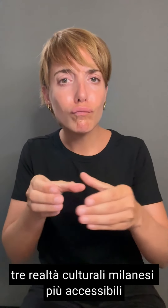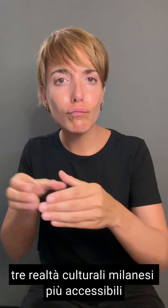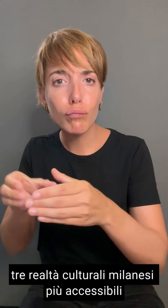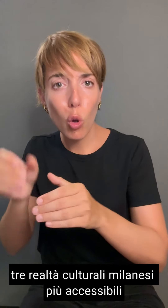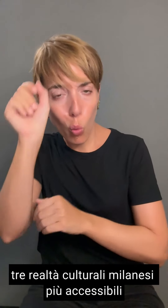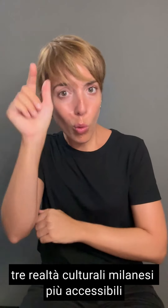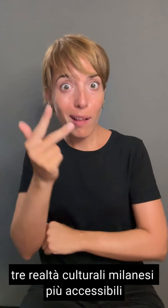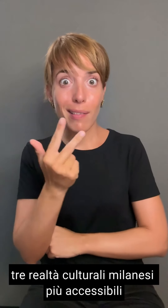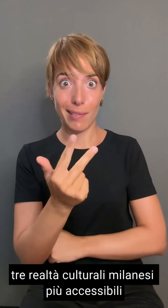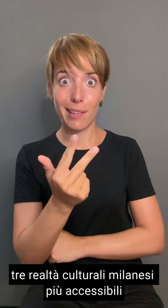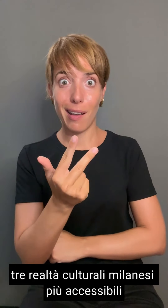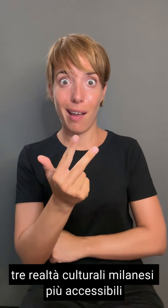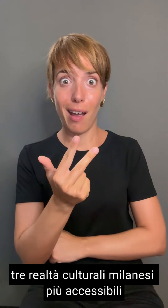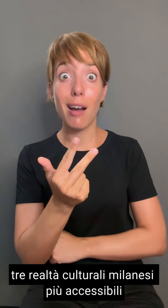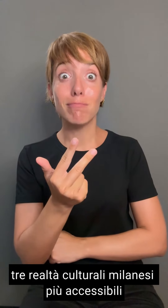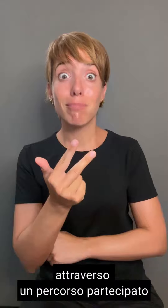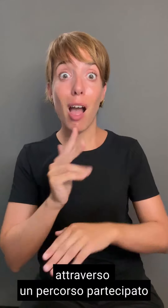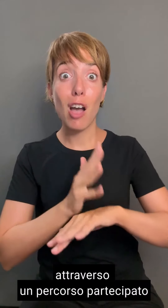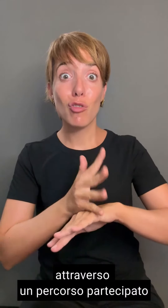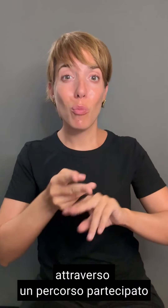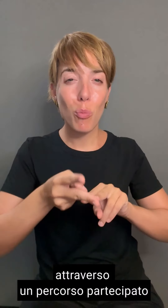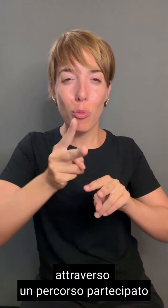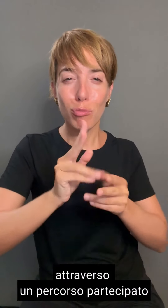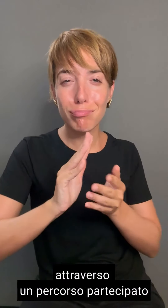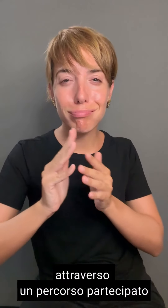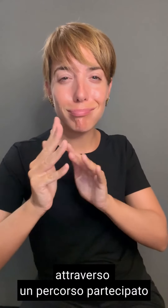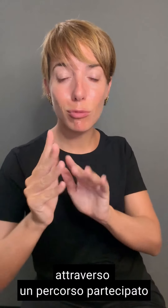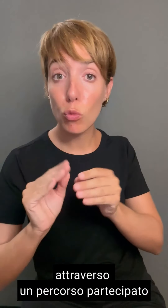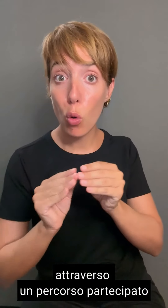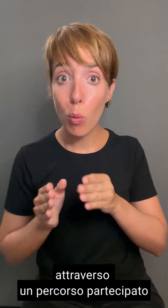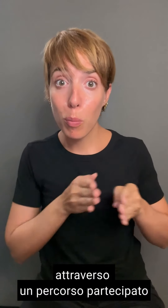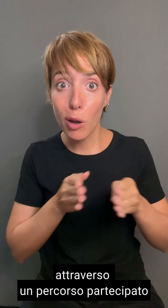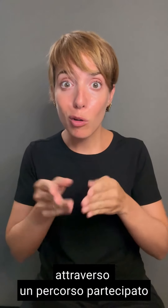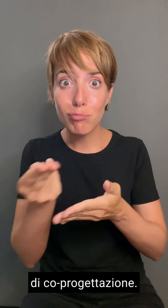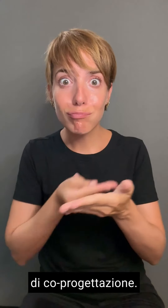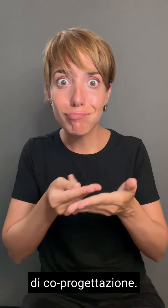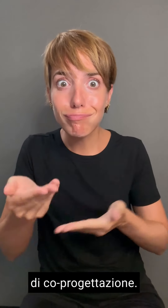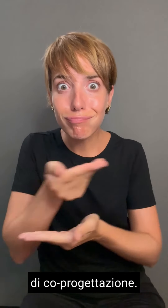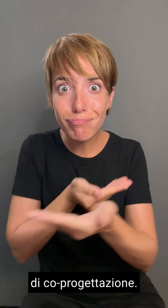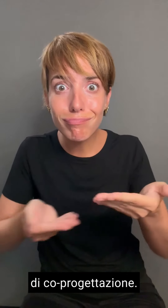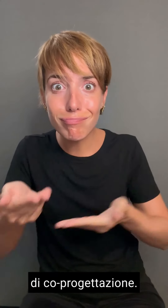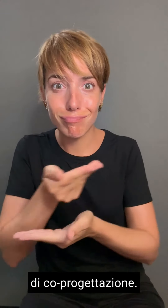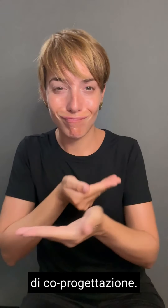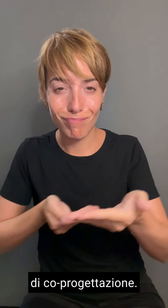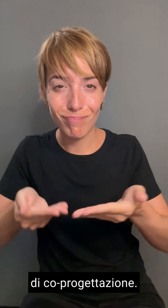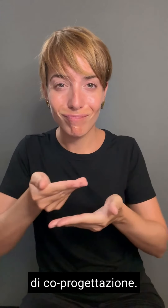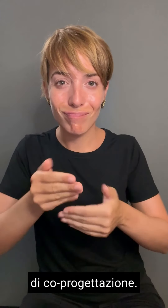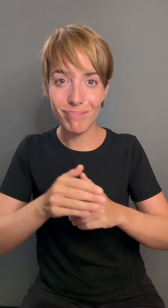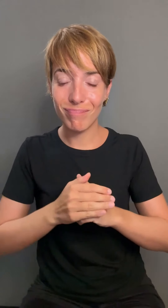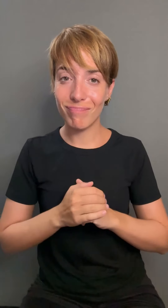maggiormente accessibili attraverso un percorso partecipato di coprogettazione. I